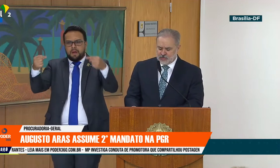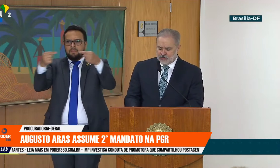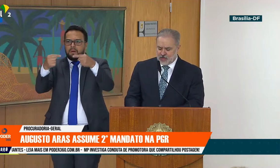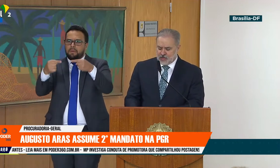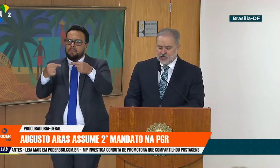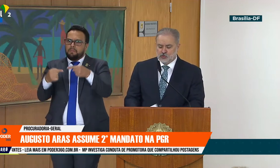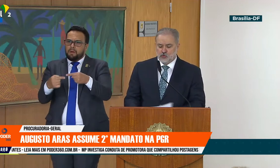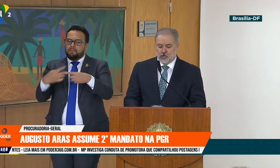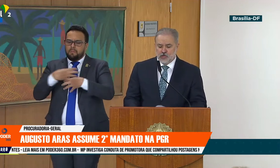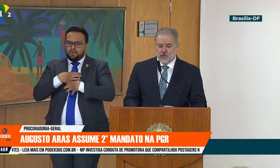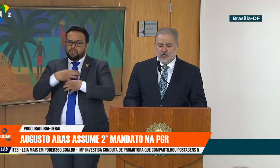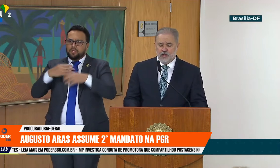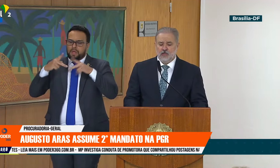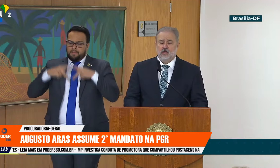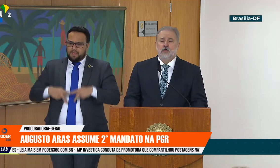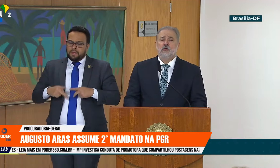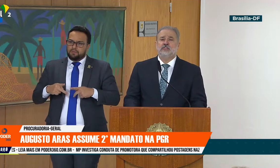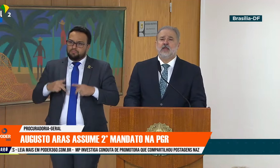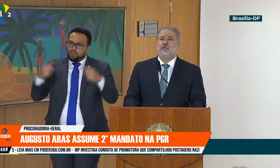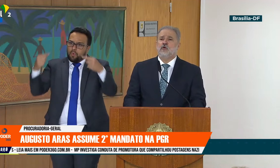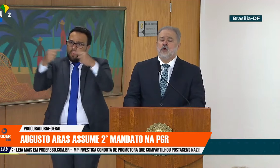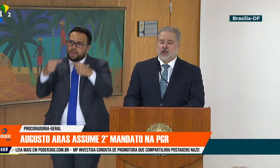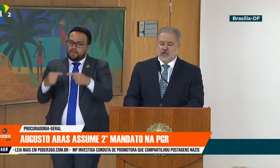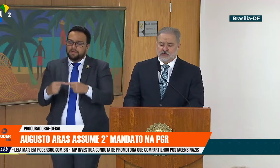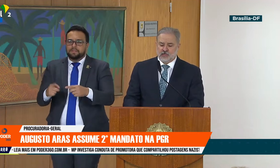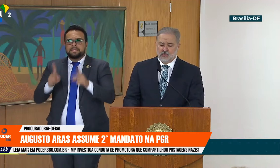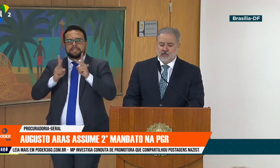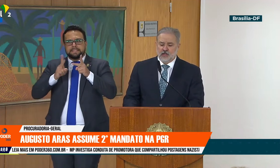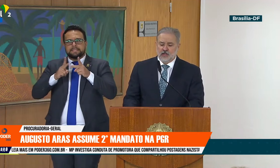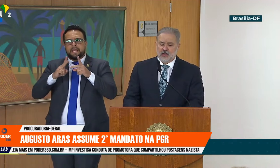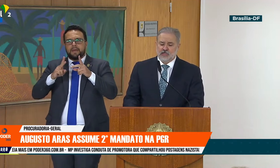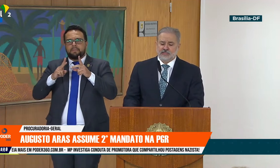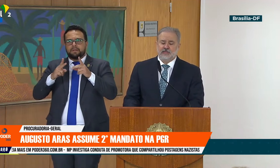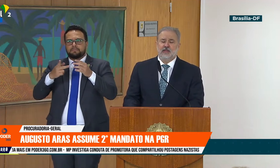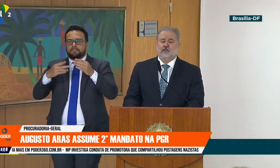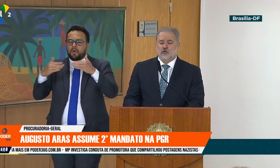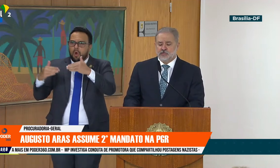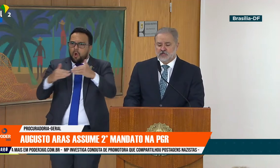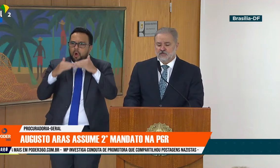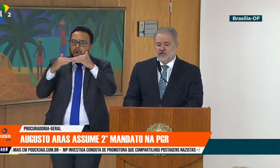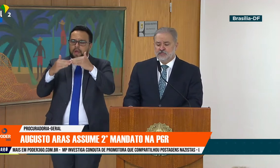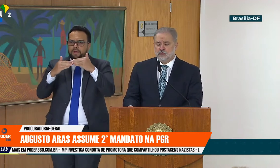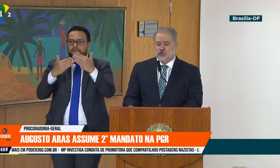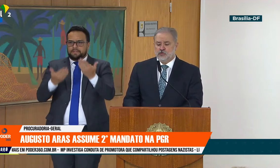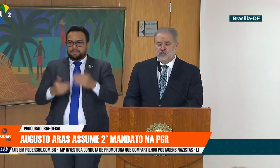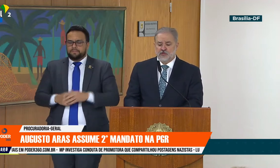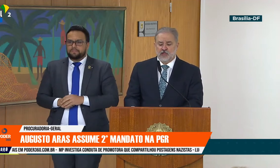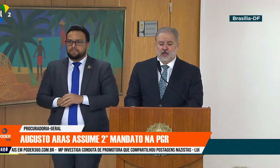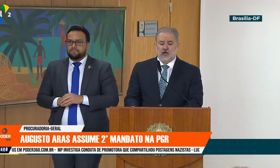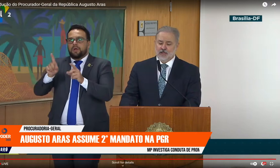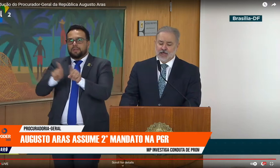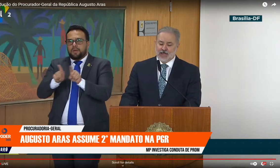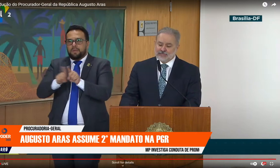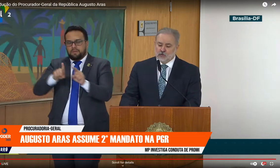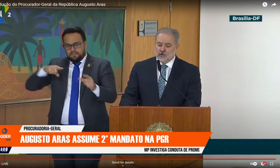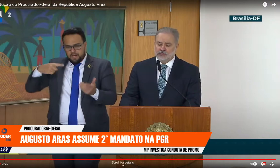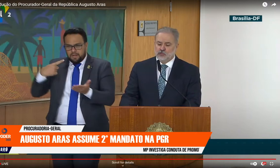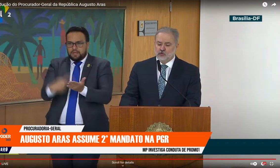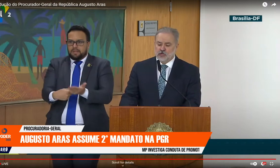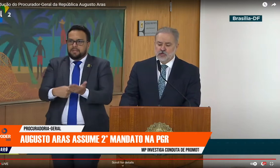resultantes da técnica jurídica, sempre coesa, em estrito observância da Constituição Federal,